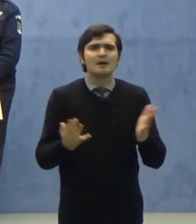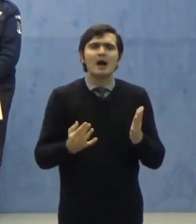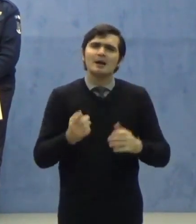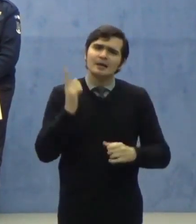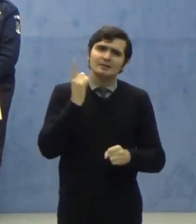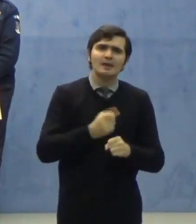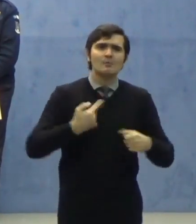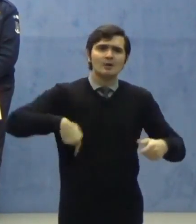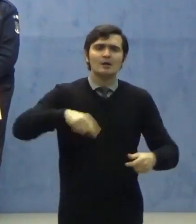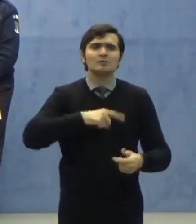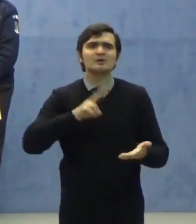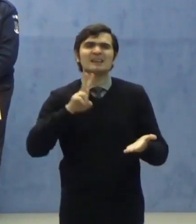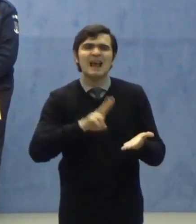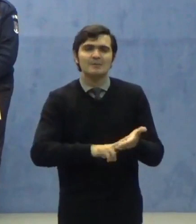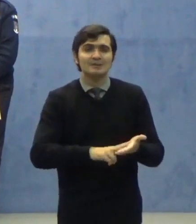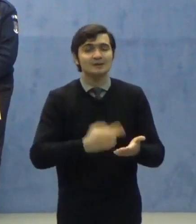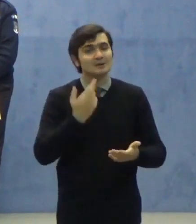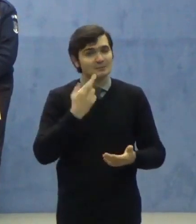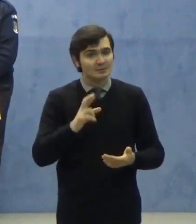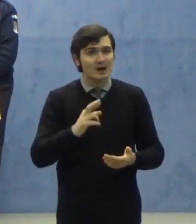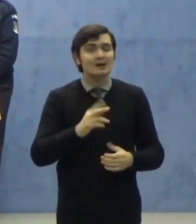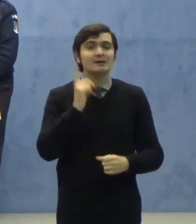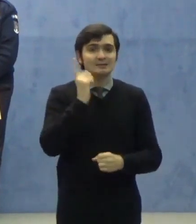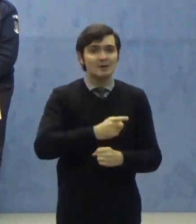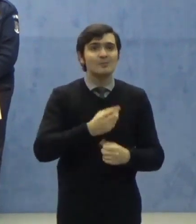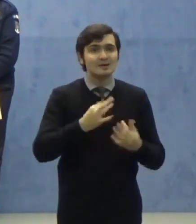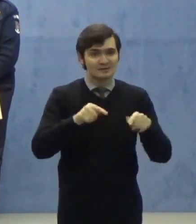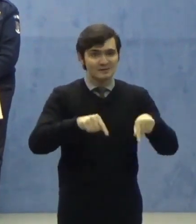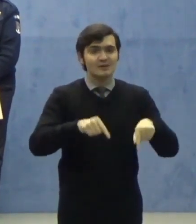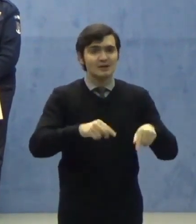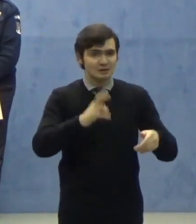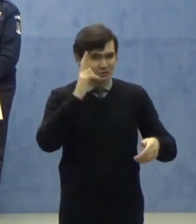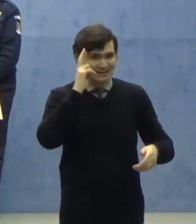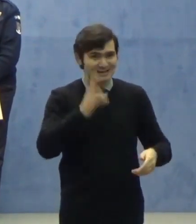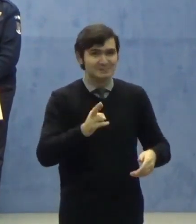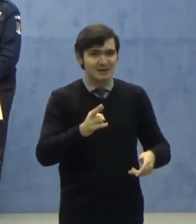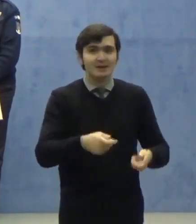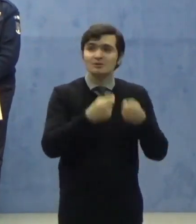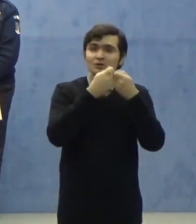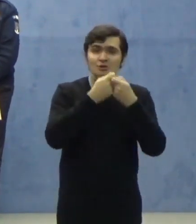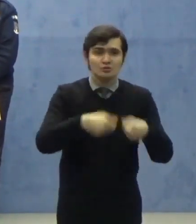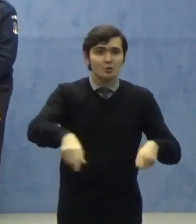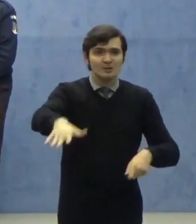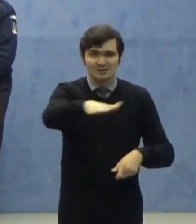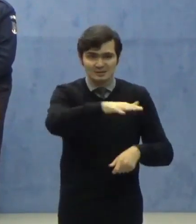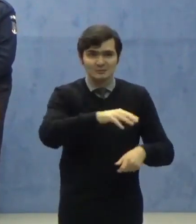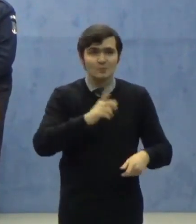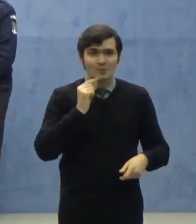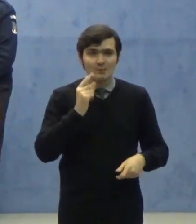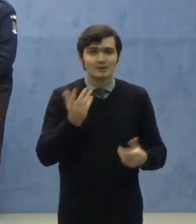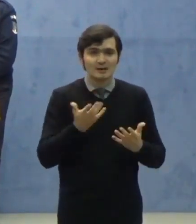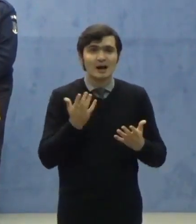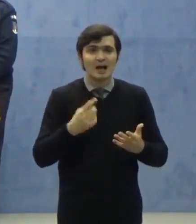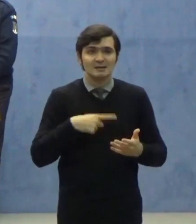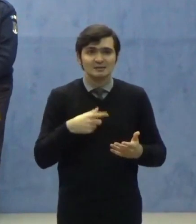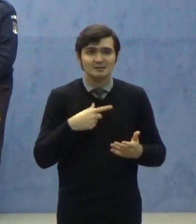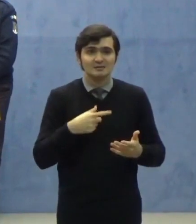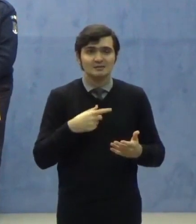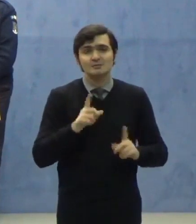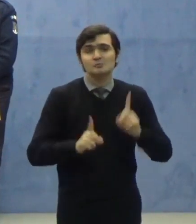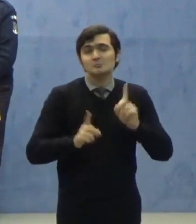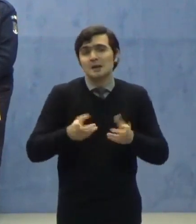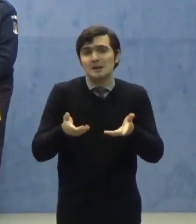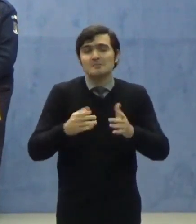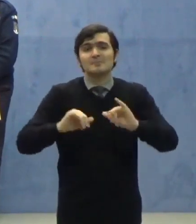le aplicăm, dar trebuie să fie și respectate de toți cei care sunt în anumite